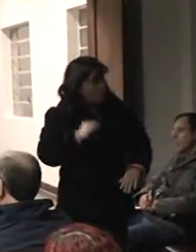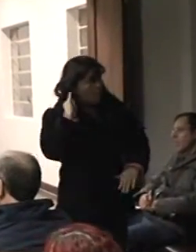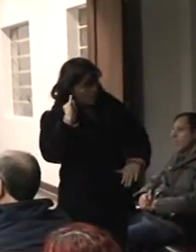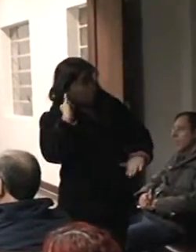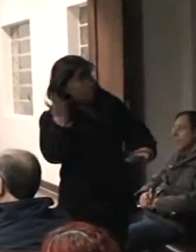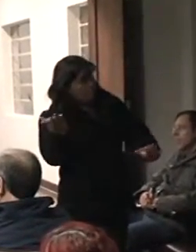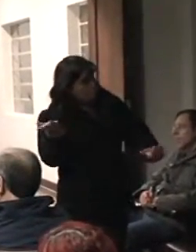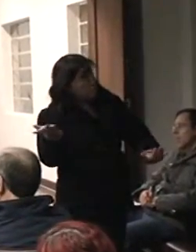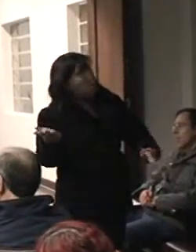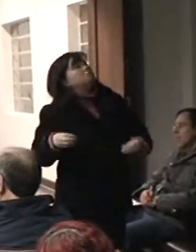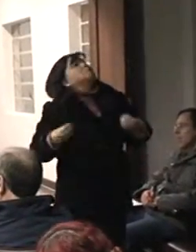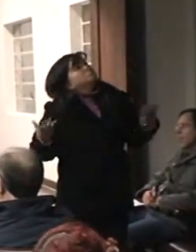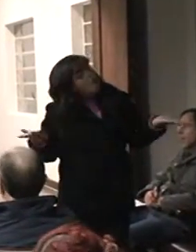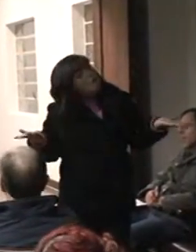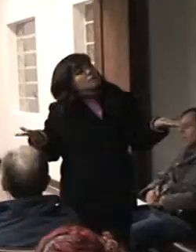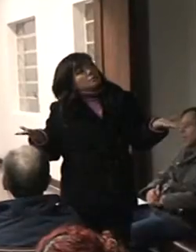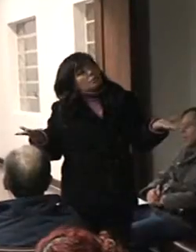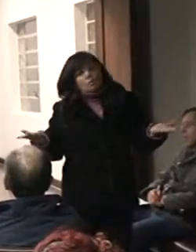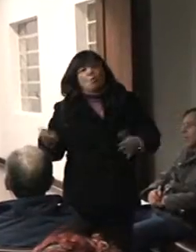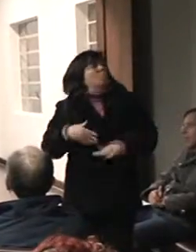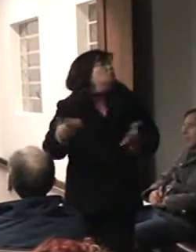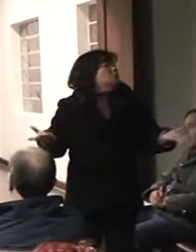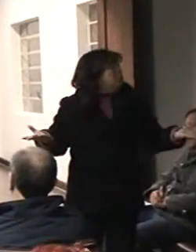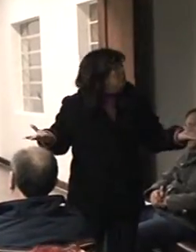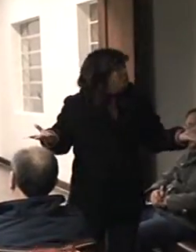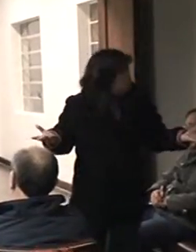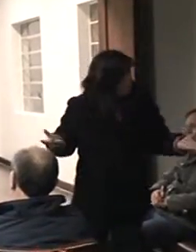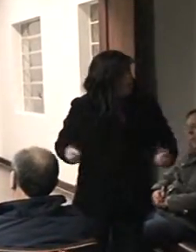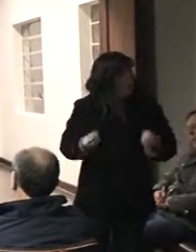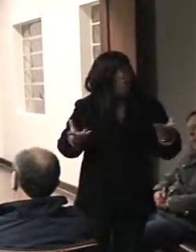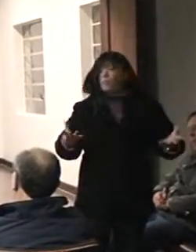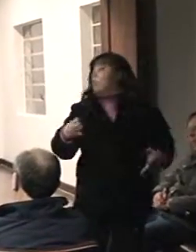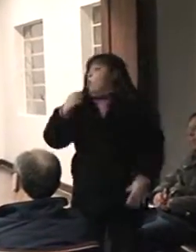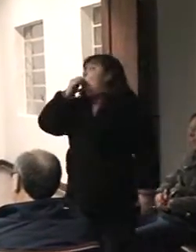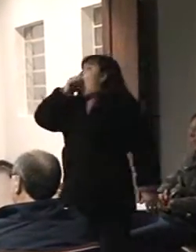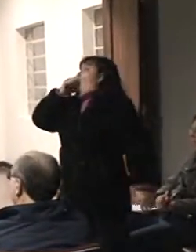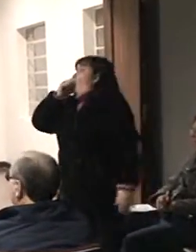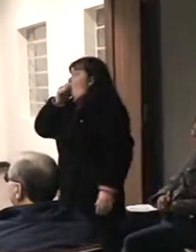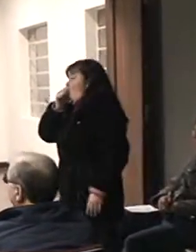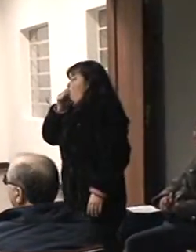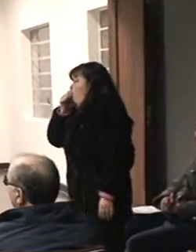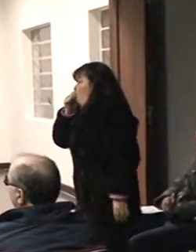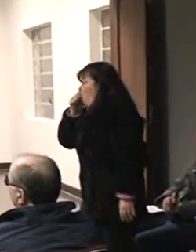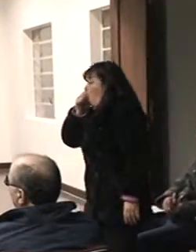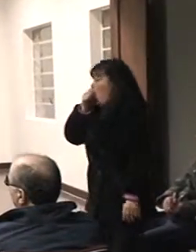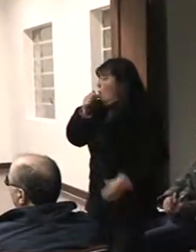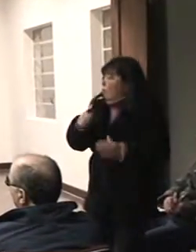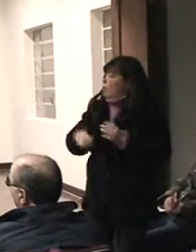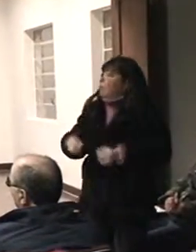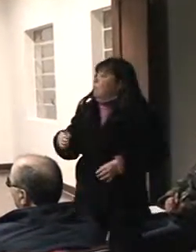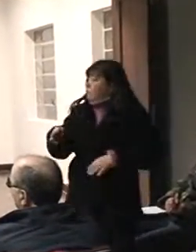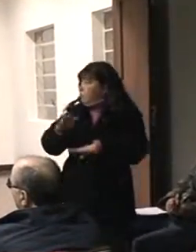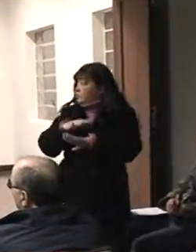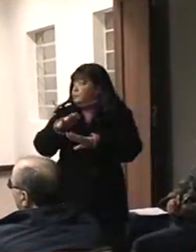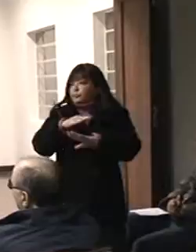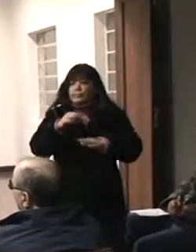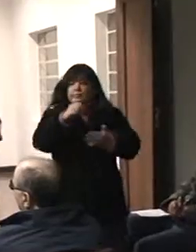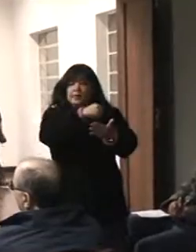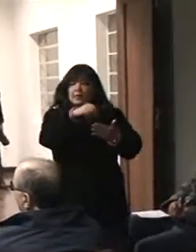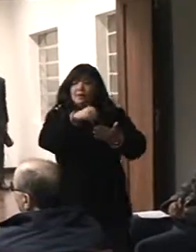E já não traz para a base, vai ficar mais pesquisando. Deixa eu só então avisar vocês. Tudo o que eu estou falando, a gente está fazendo relatório, está relatando.